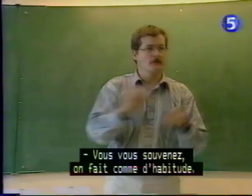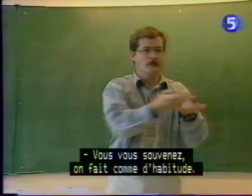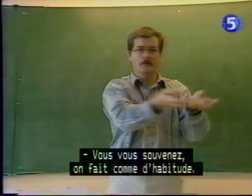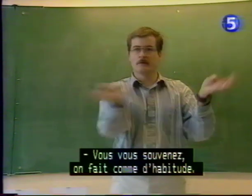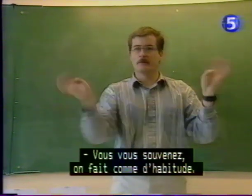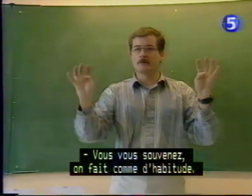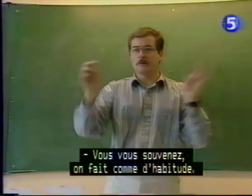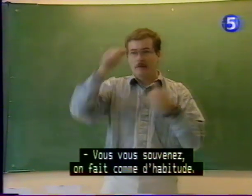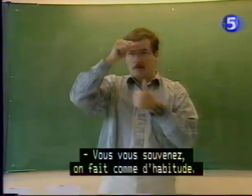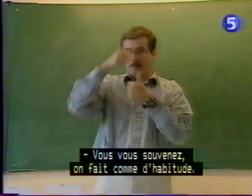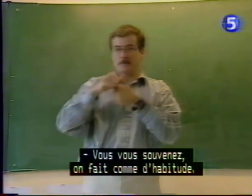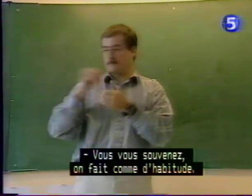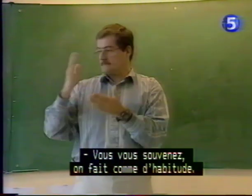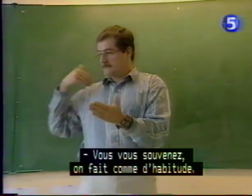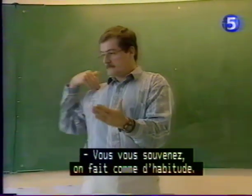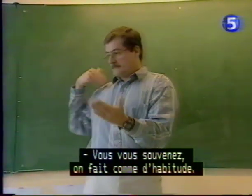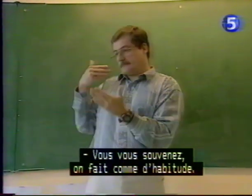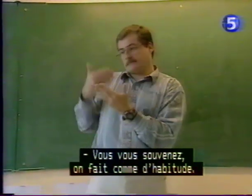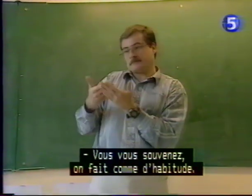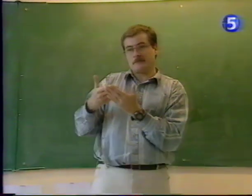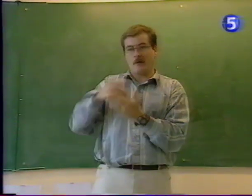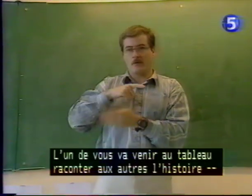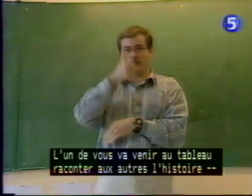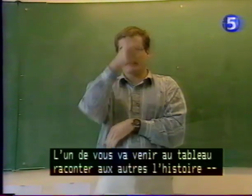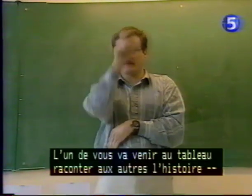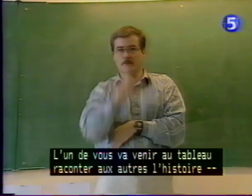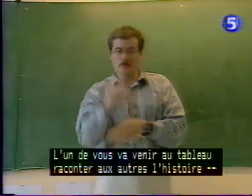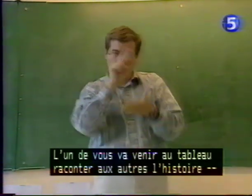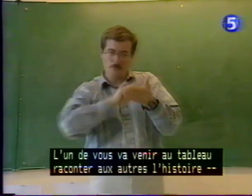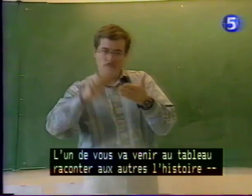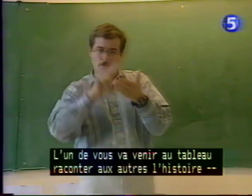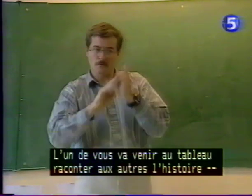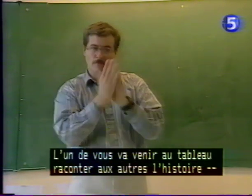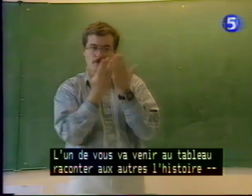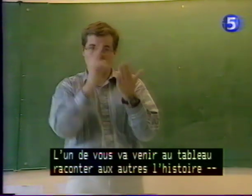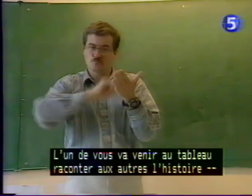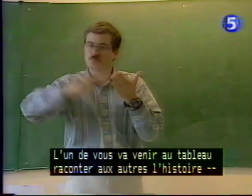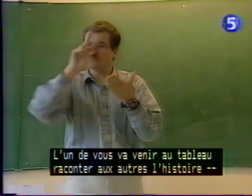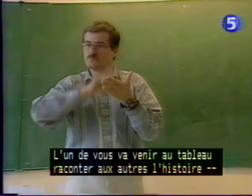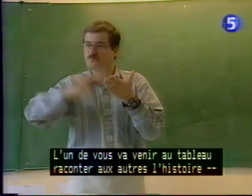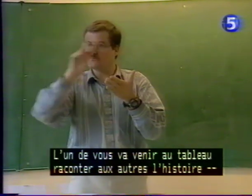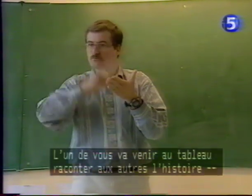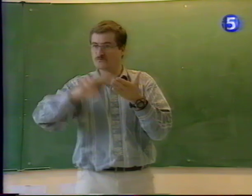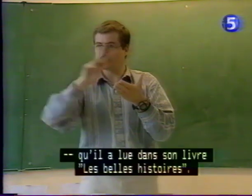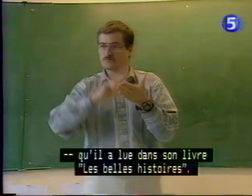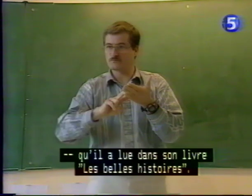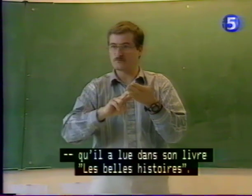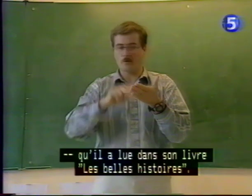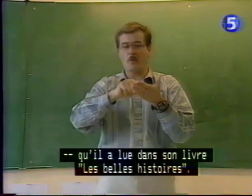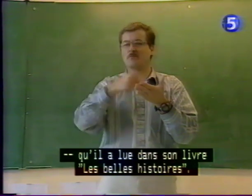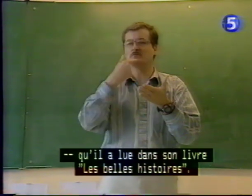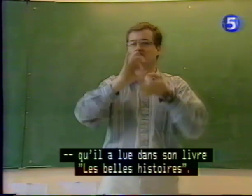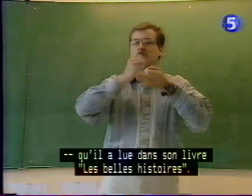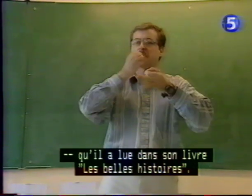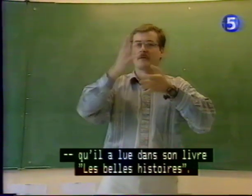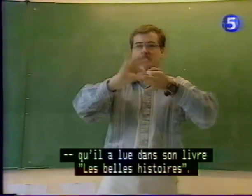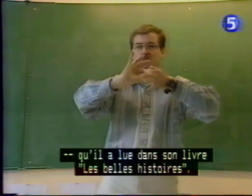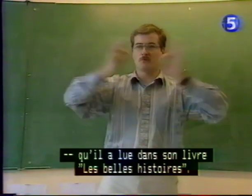Vous vous souvenez, on fait comme d'habitude. L'un de vous va venir au tableau raconter aux autres l'histoire qu'il a lue dans son livre, Les belles histoires.